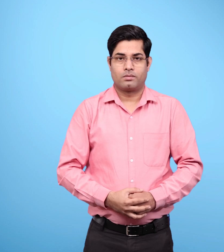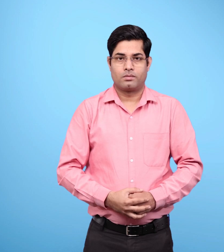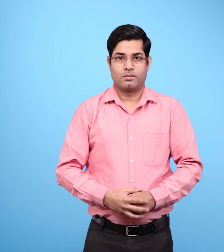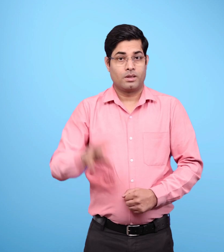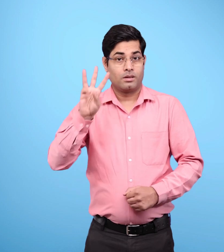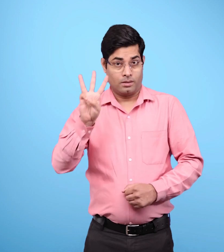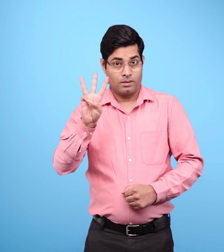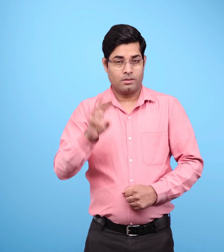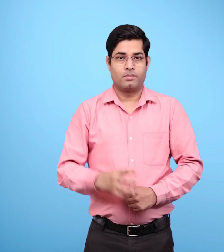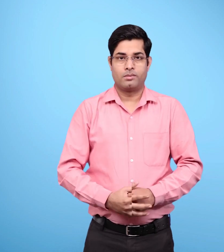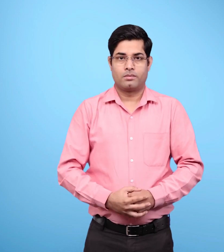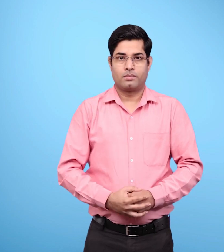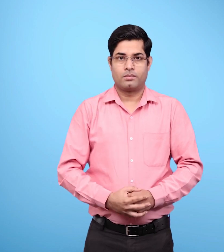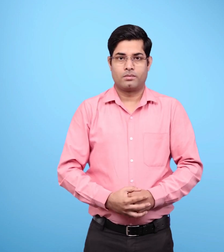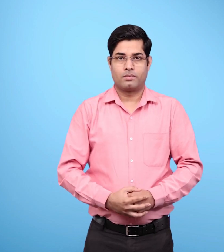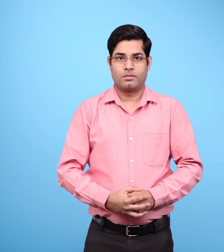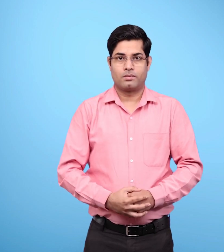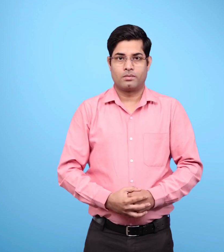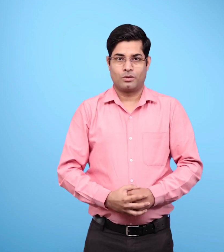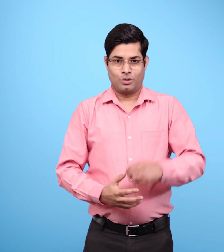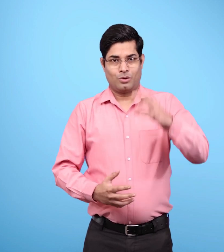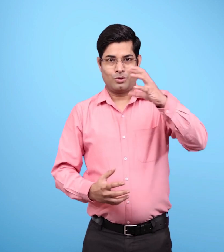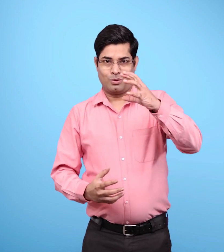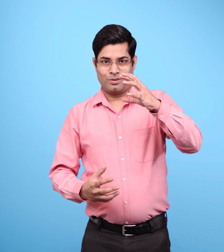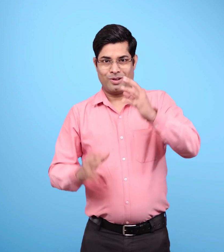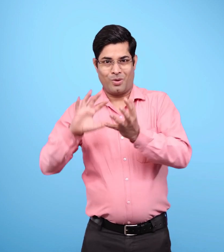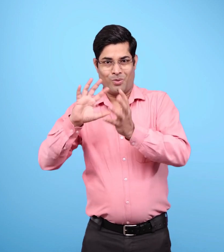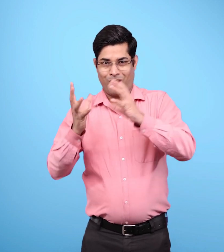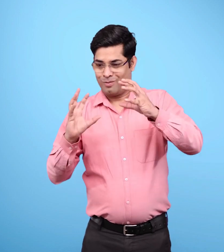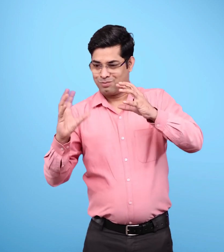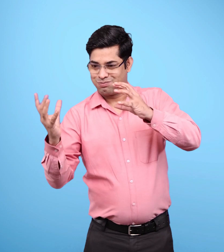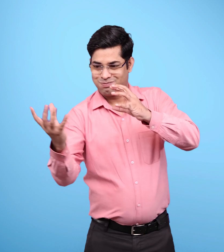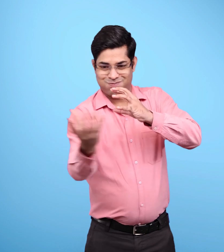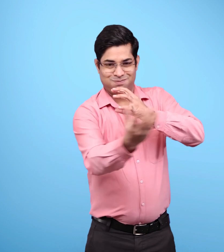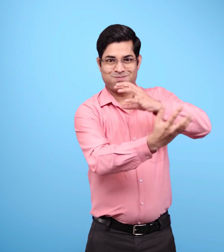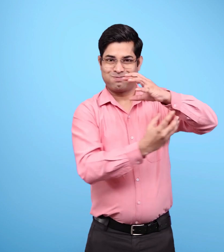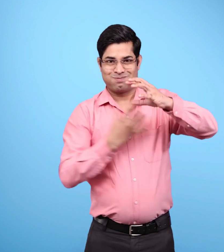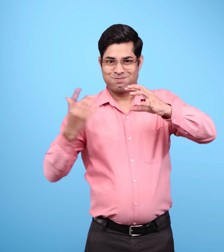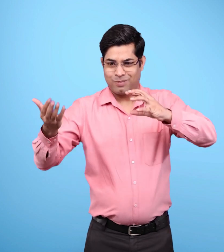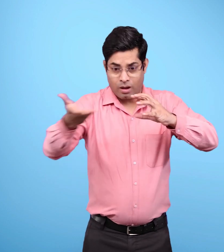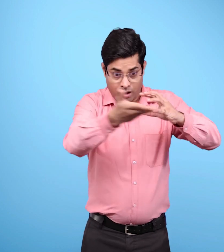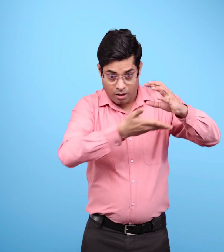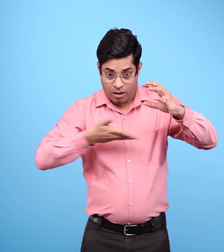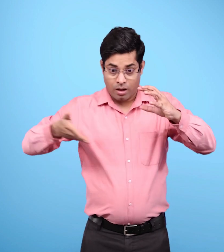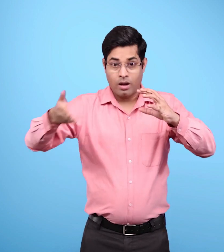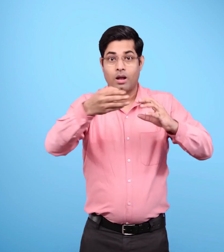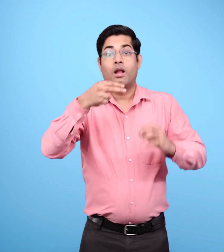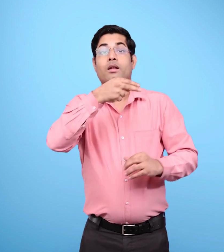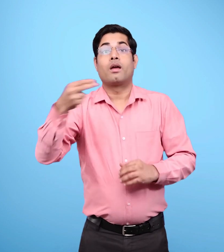तीसरा प्रित्वी सूर्य के चारो और रिक्तिस्थान कक्षा में घूमती है